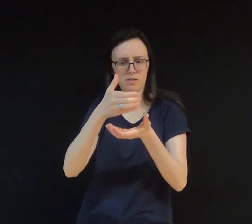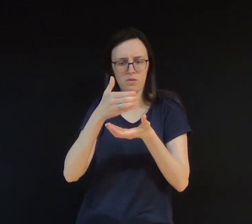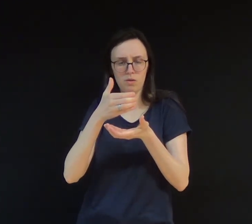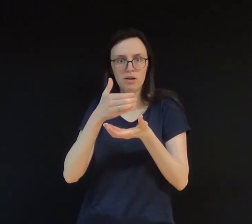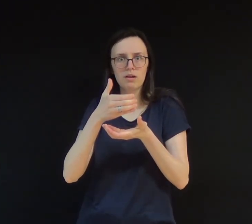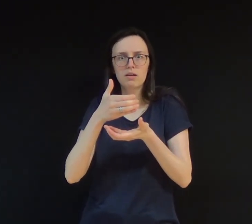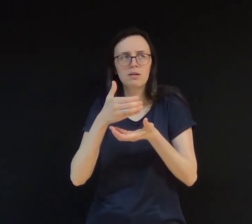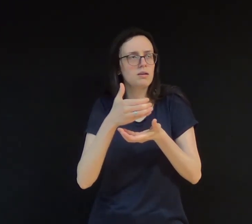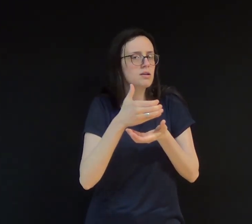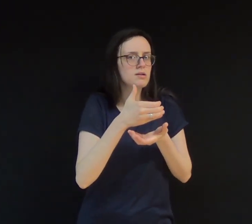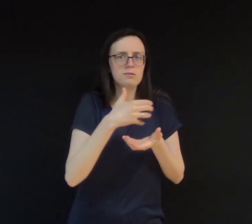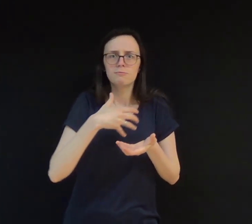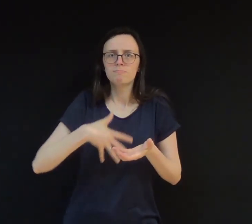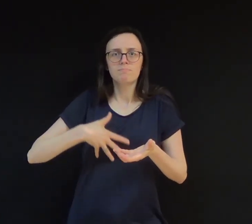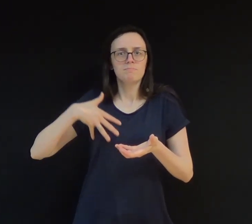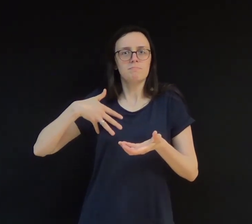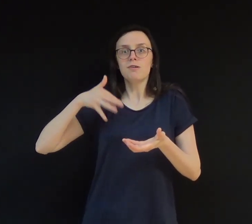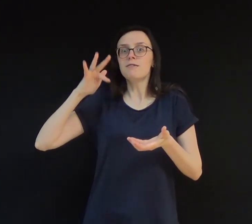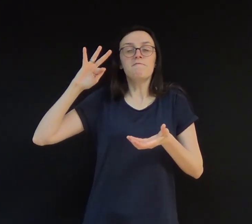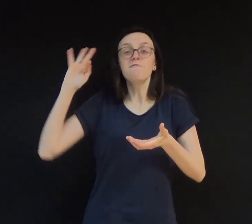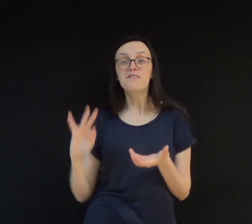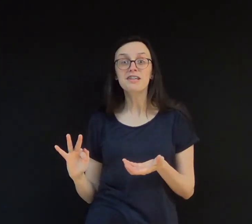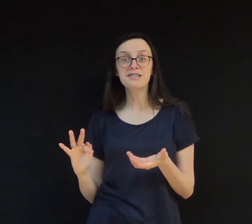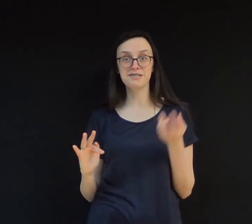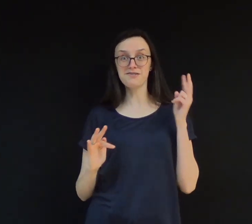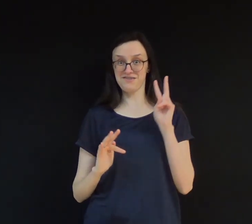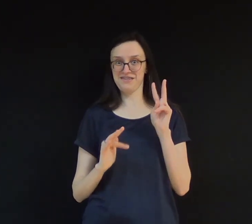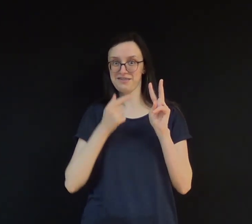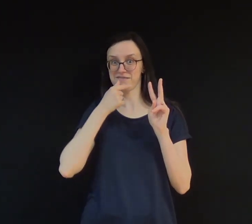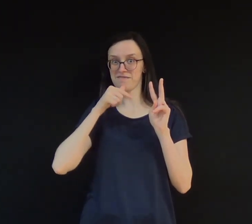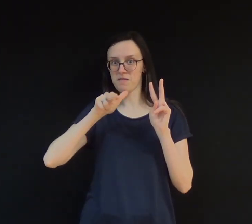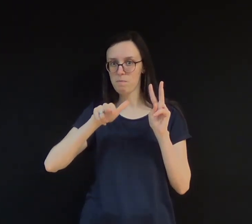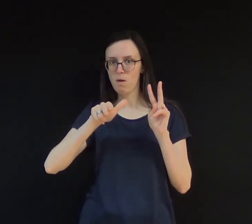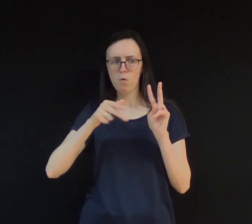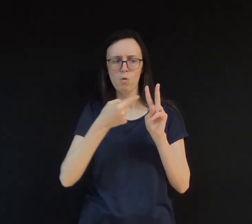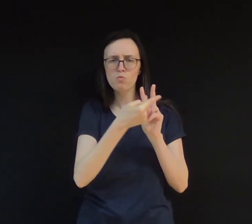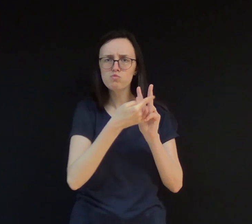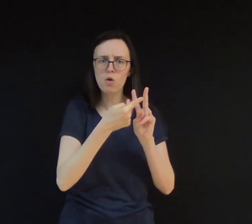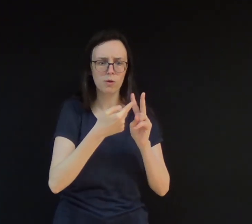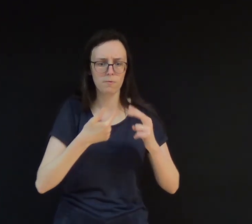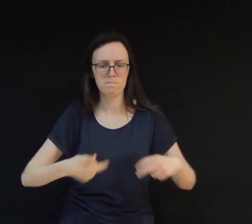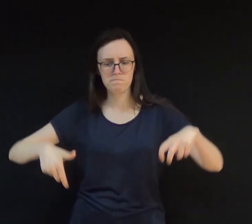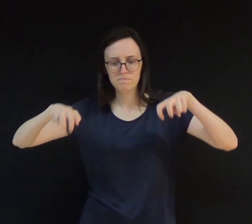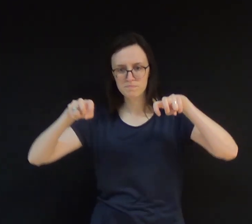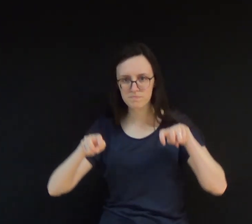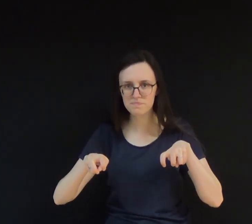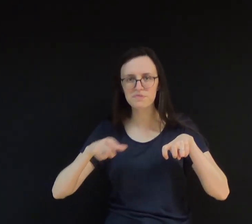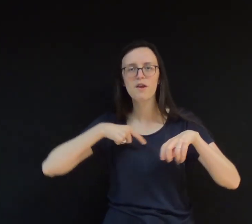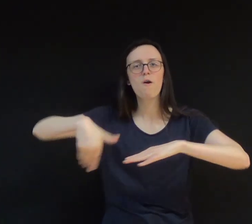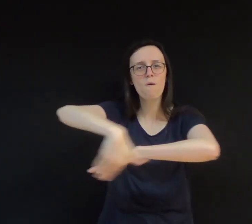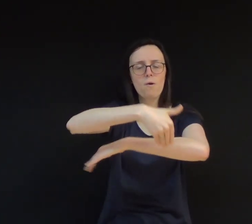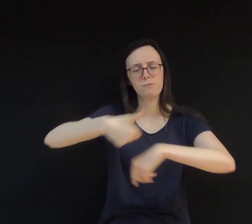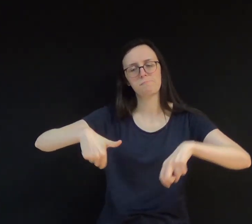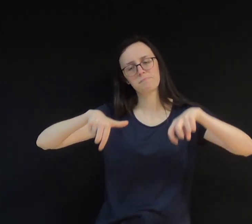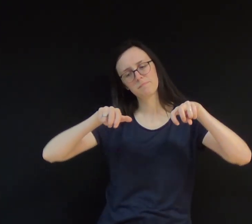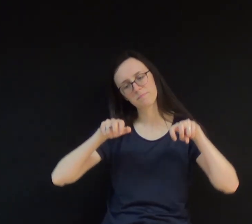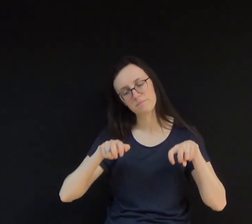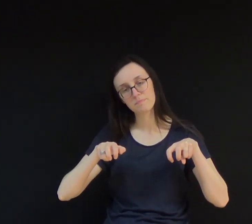Aquele era um momento de alegria gigantesco para eles. Ambos se sentaram na calçada. O maior fez um furo na latinha, levou-a à boca.